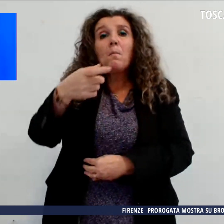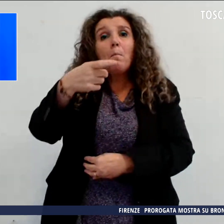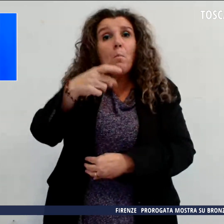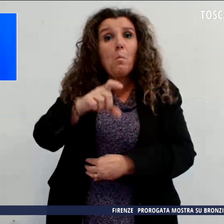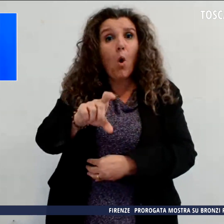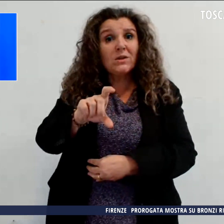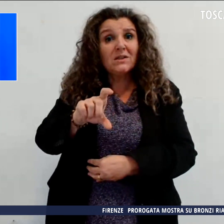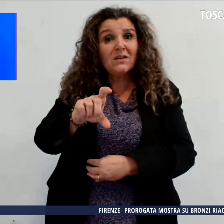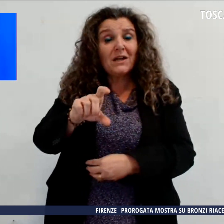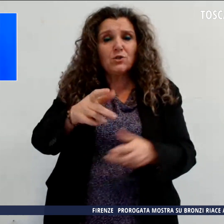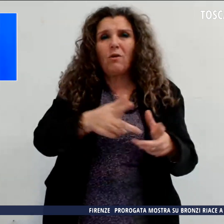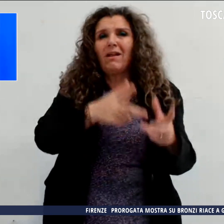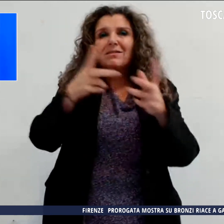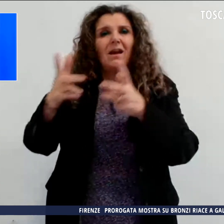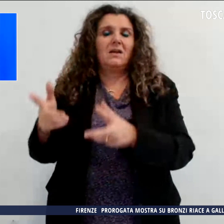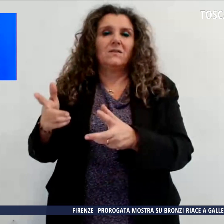trasferimento.